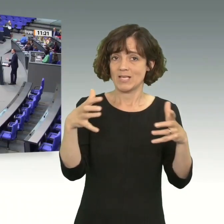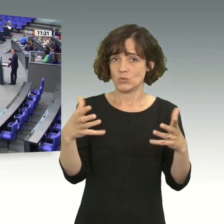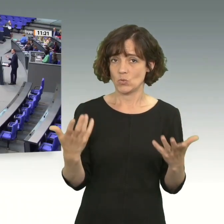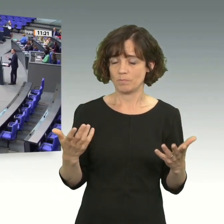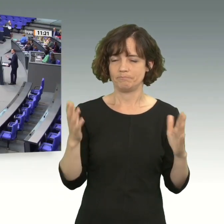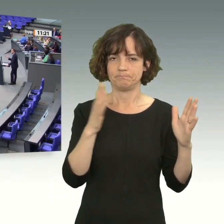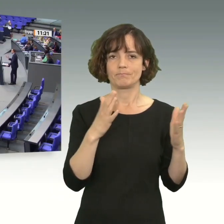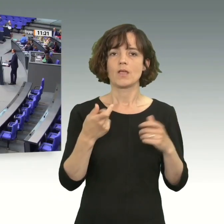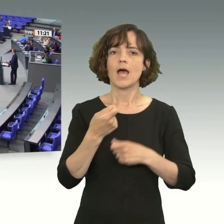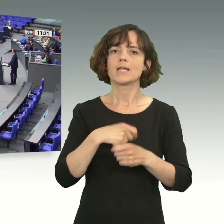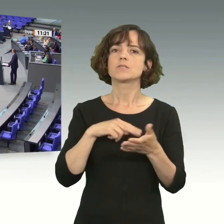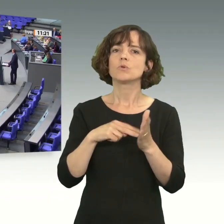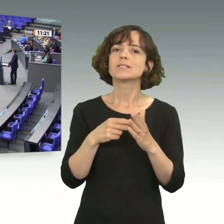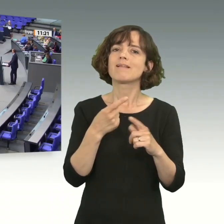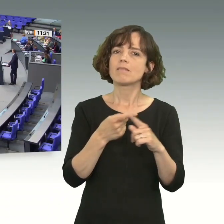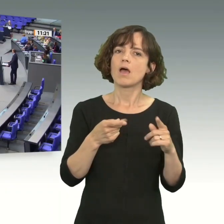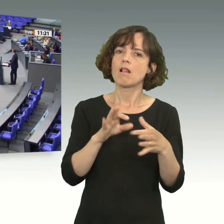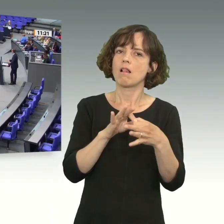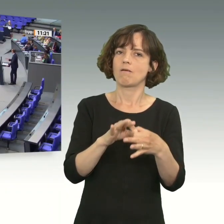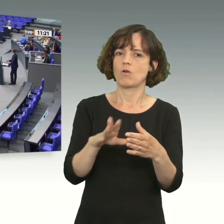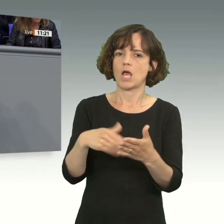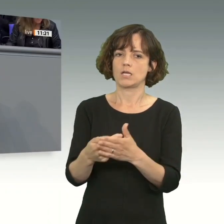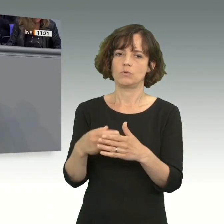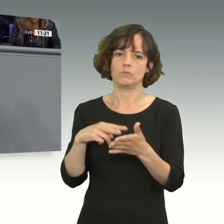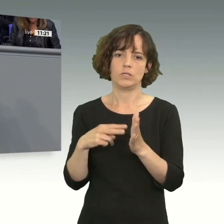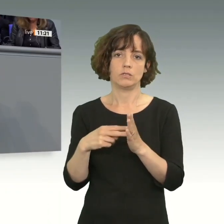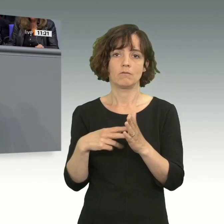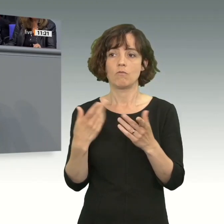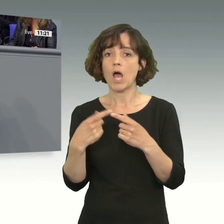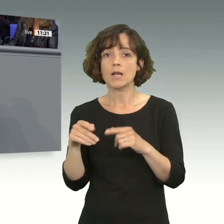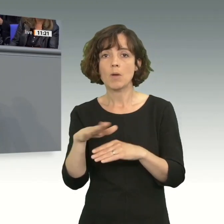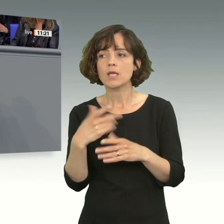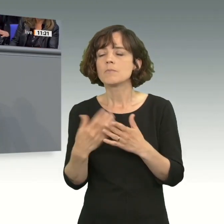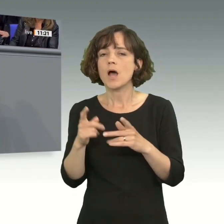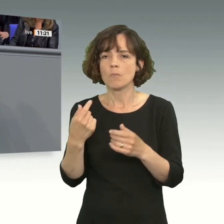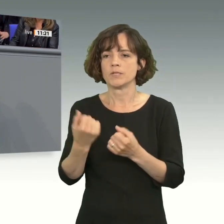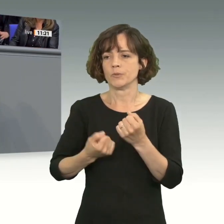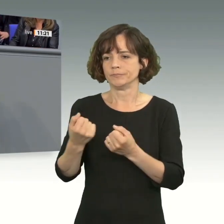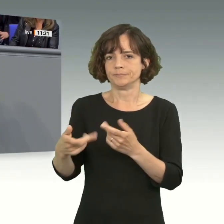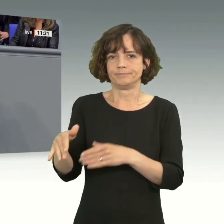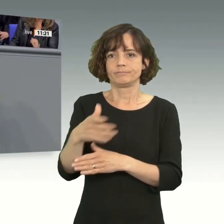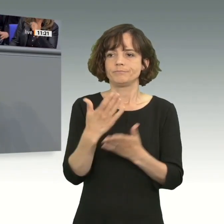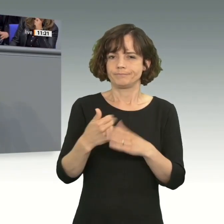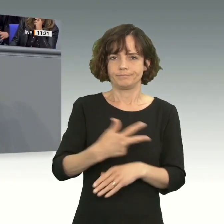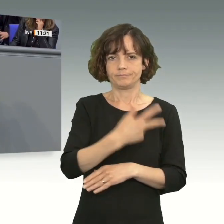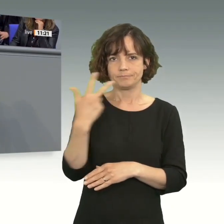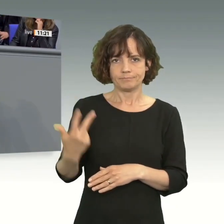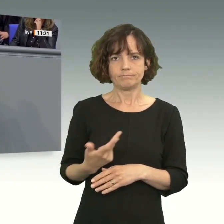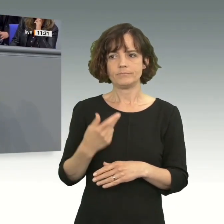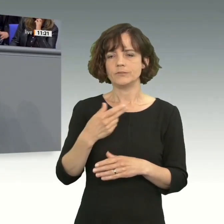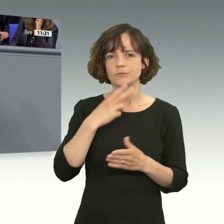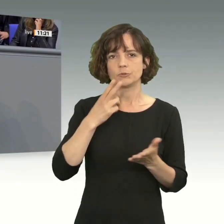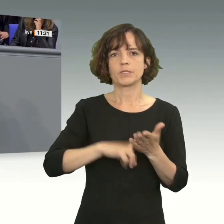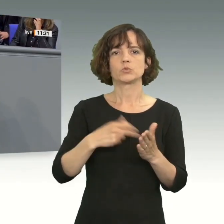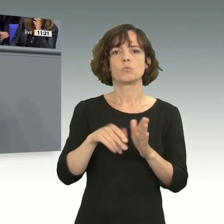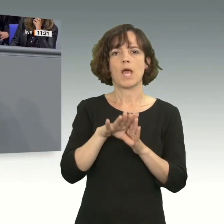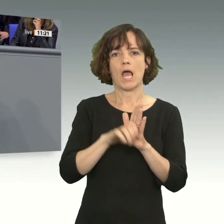Und Handelspolitik ist eben Teil einer Angebotspolitik, wo wir übrigens an anderen Stellen ja auch ein paar Baustellen haben. Sie versprechen seit drei Jahren Superabschreibungen. Jetzt